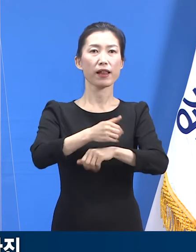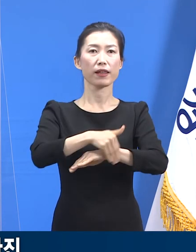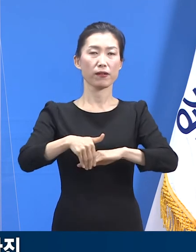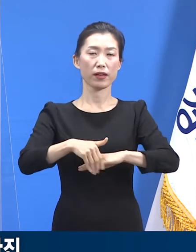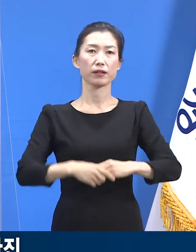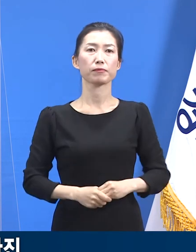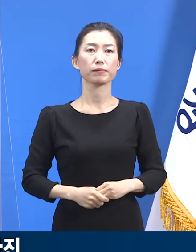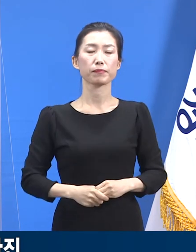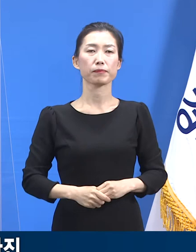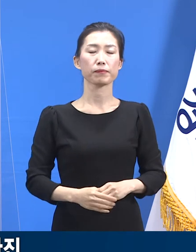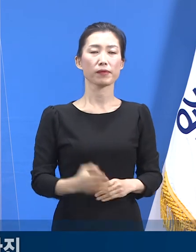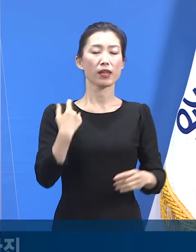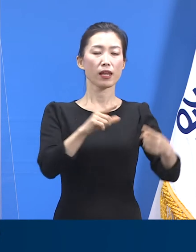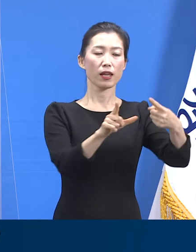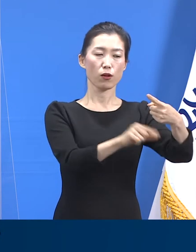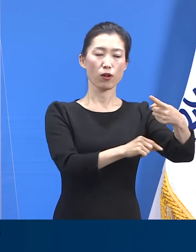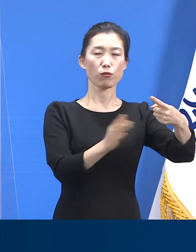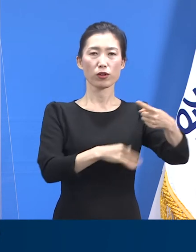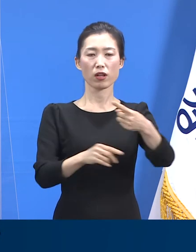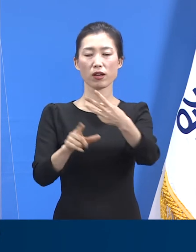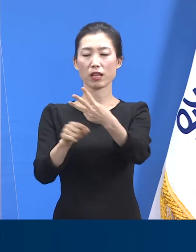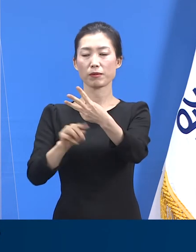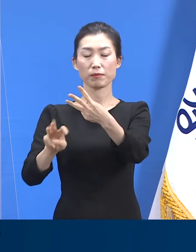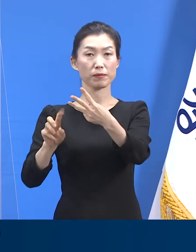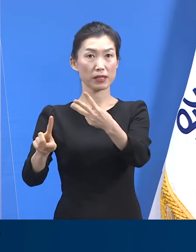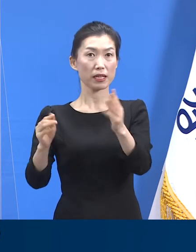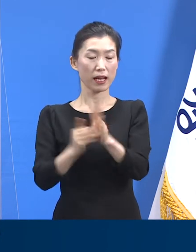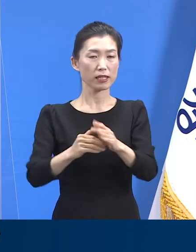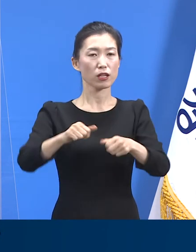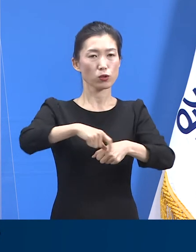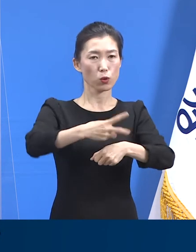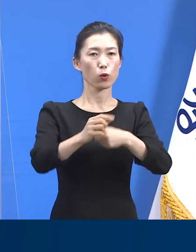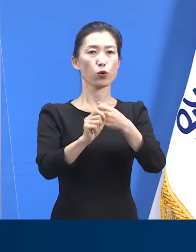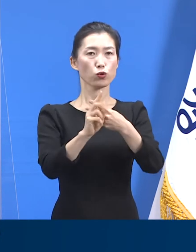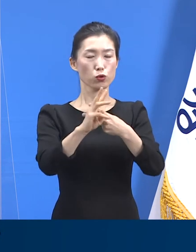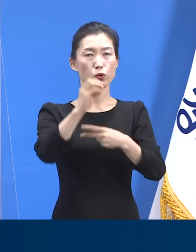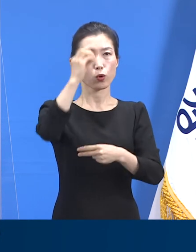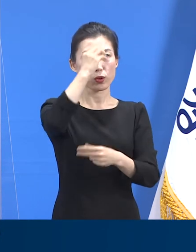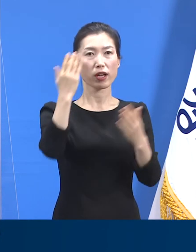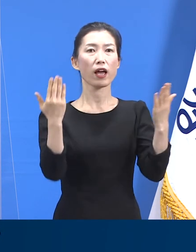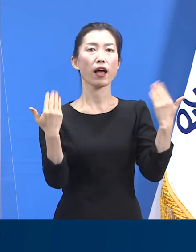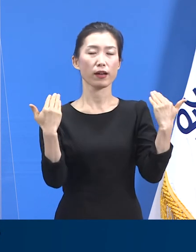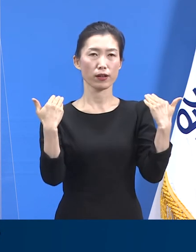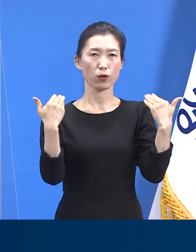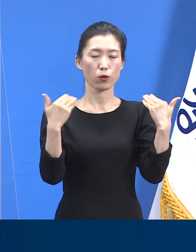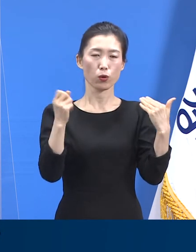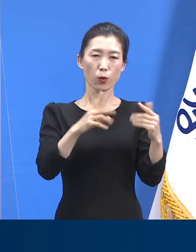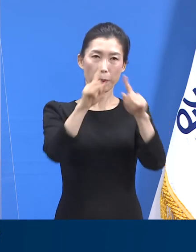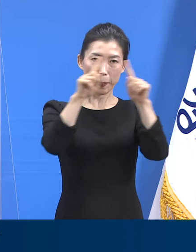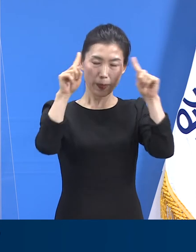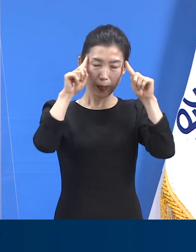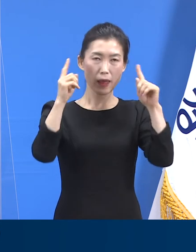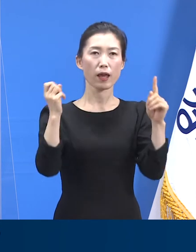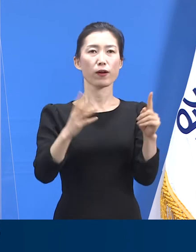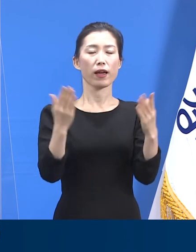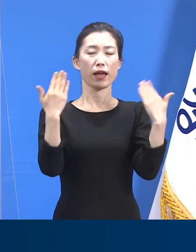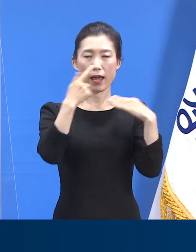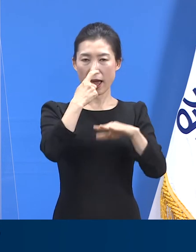1월부터 3월 30일까지 초등, 중등, 고등학교 및 대학교 학원 등